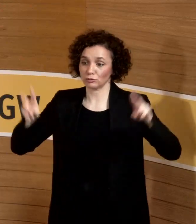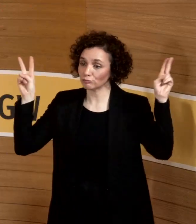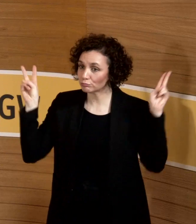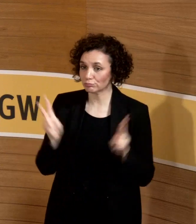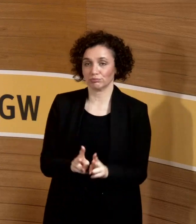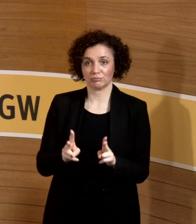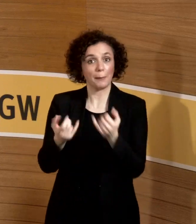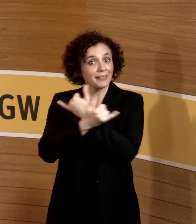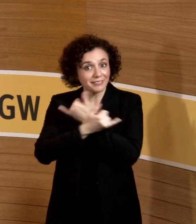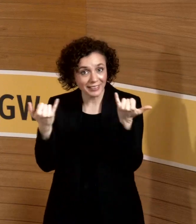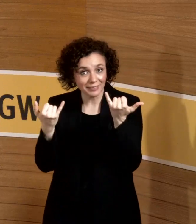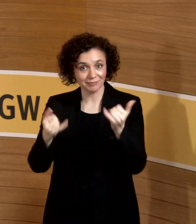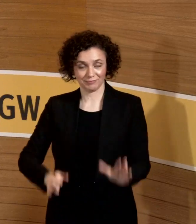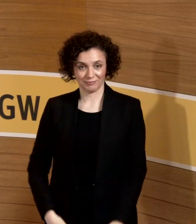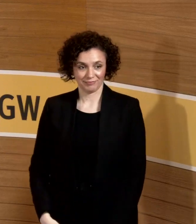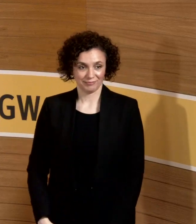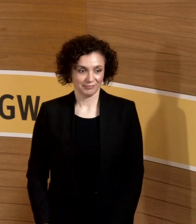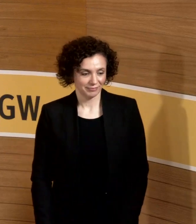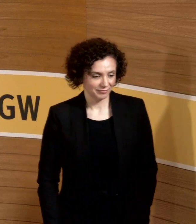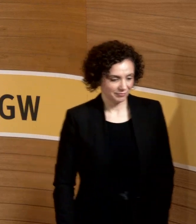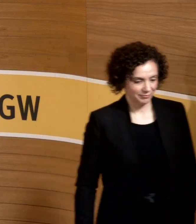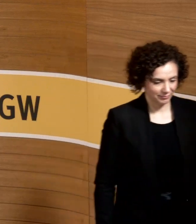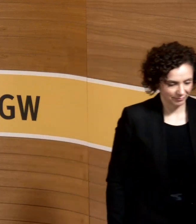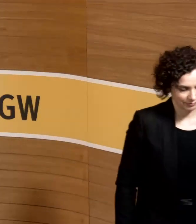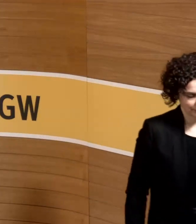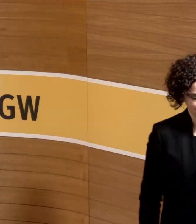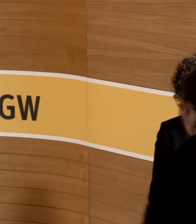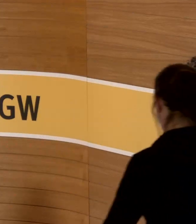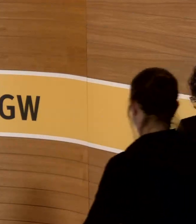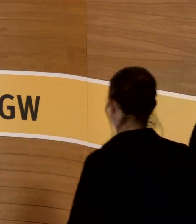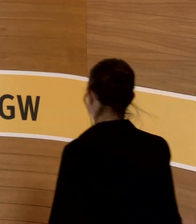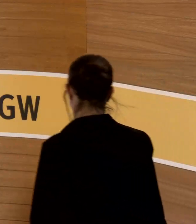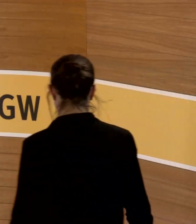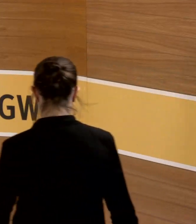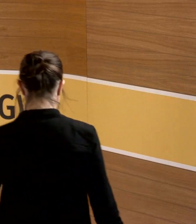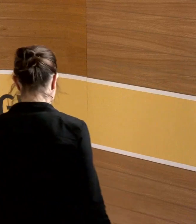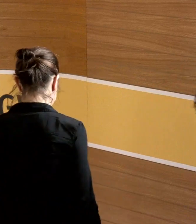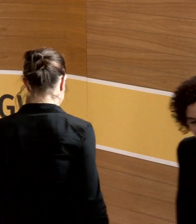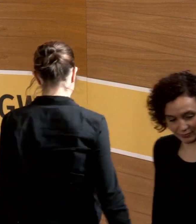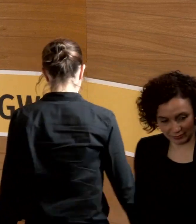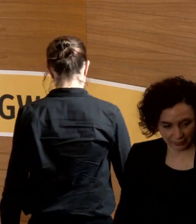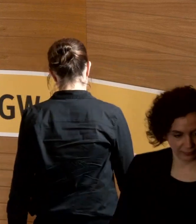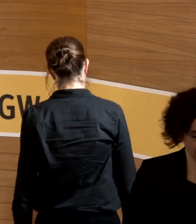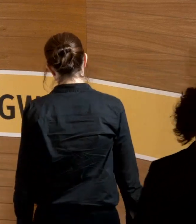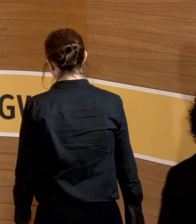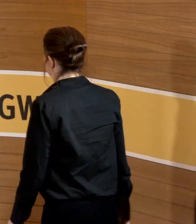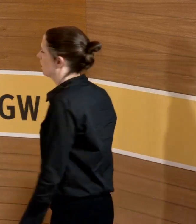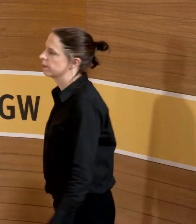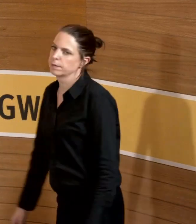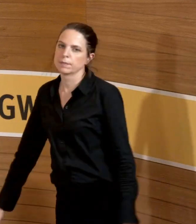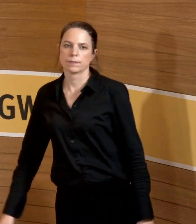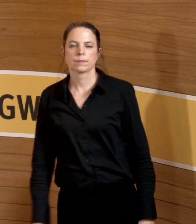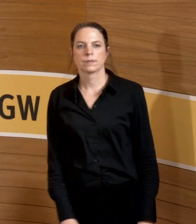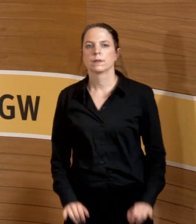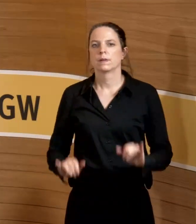wohin? Ich habe kein Nullrisiko im Leben. Ich reduziere also in irgendeinem Bereich,